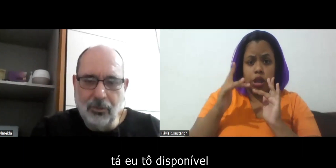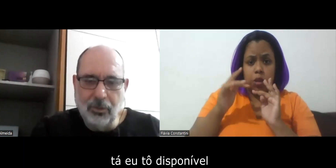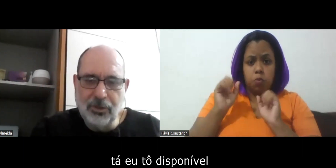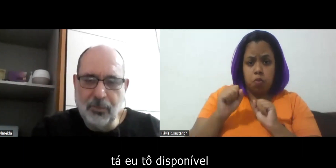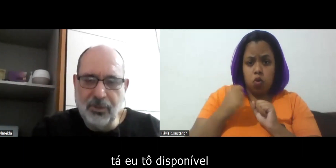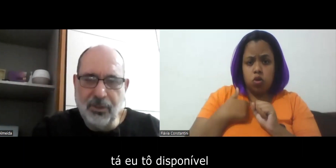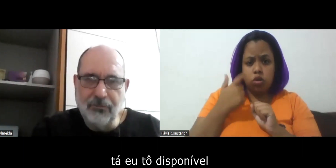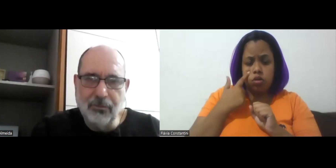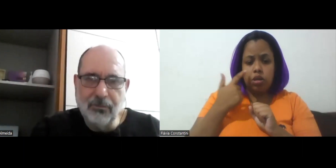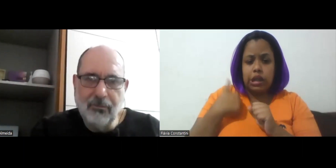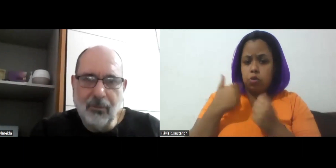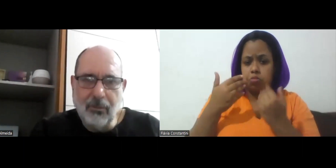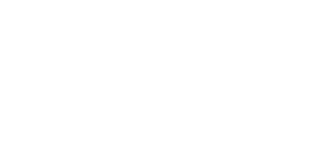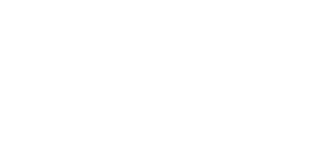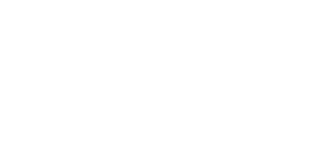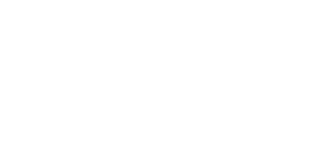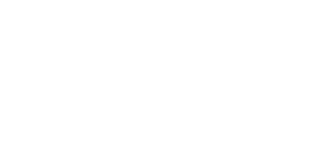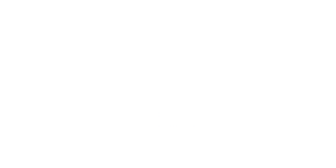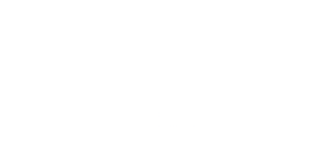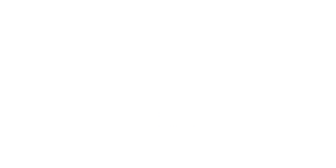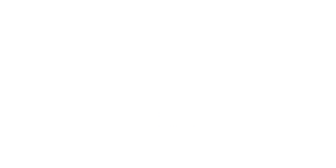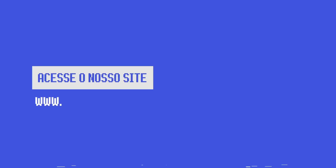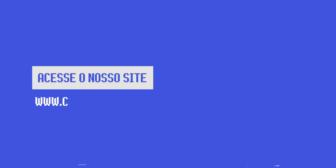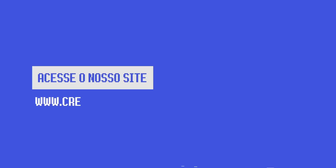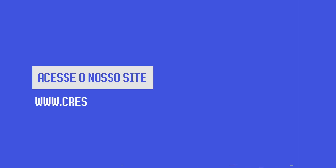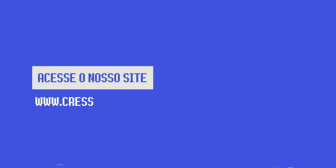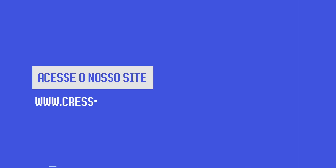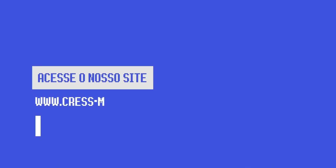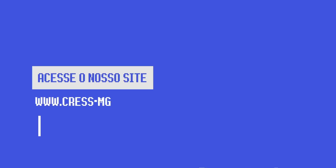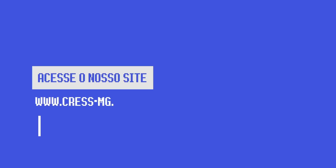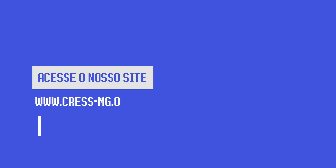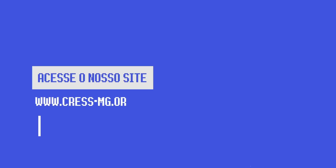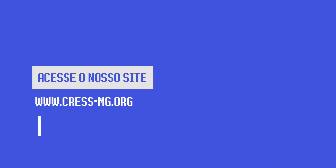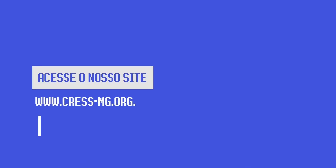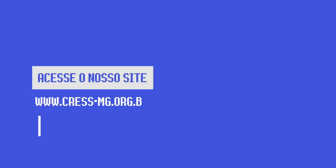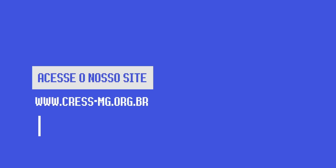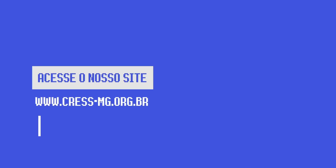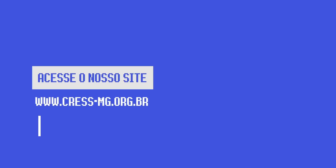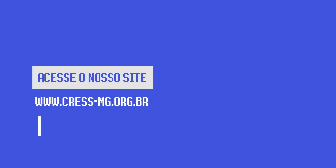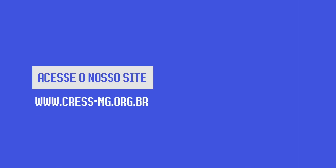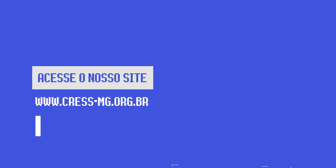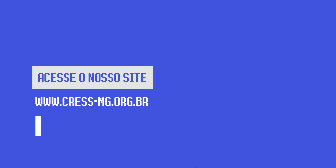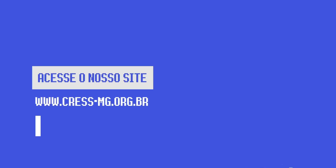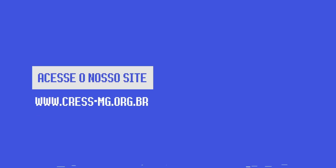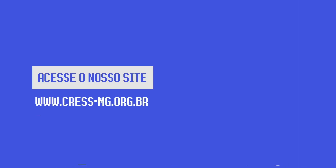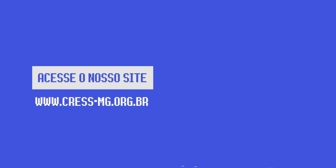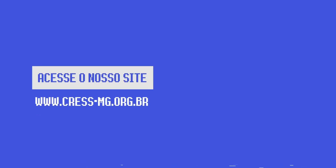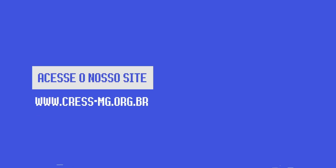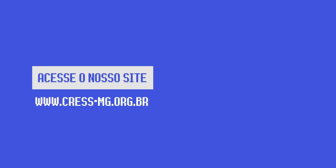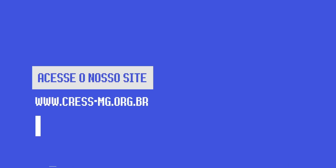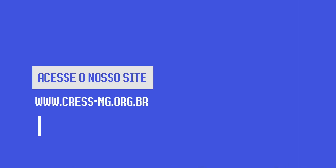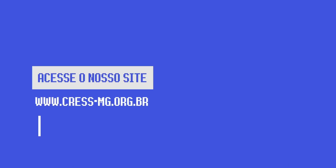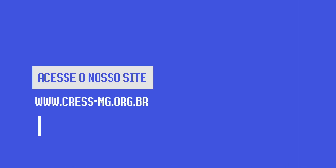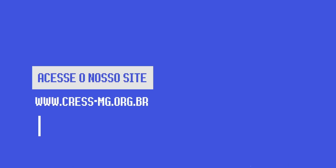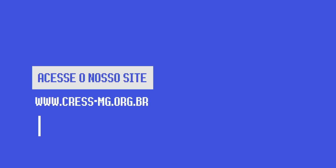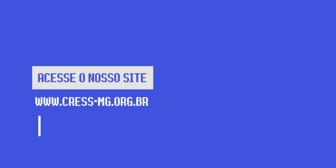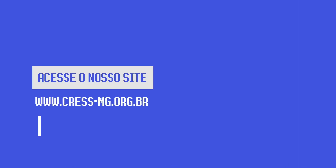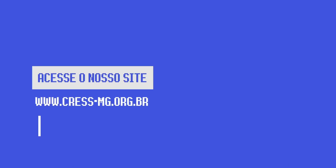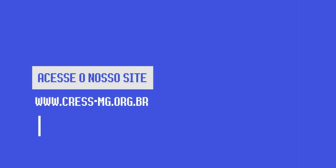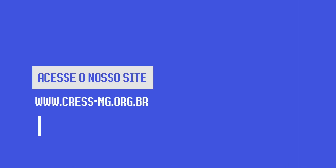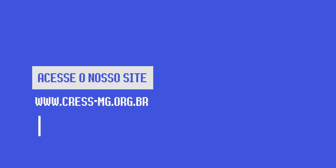eu tô disponível eu tô tchau tchau tchau tchau tchau Abertura